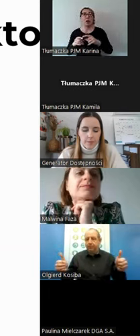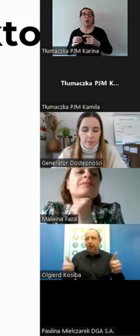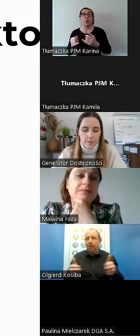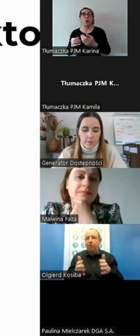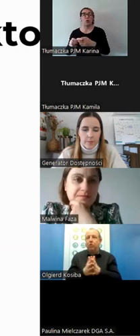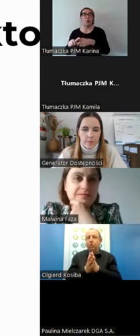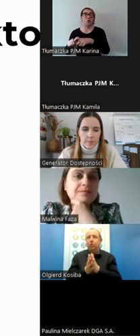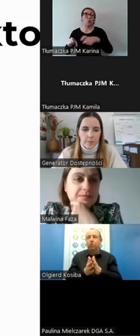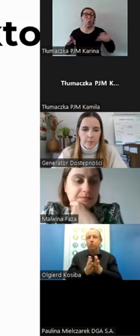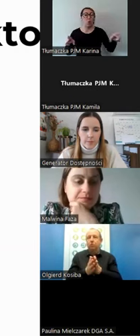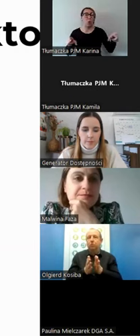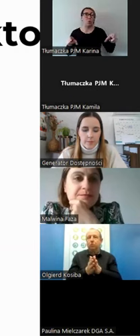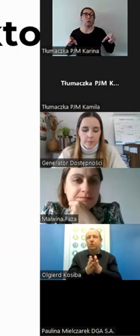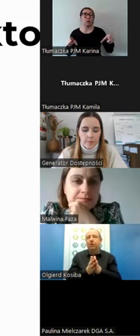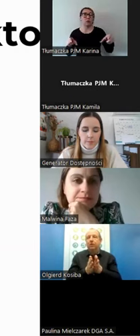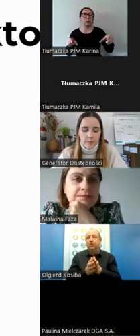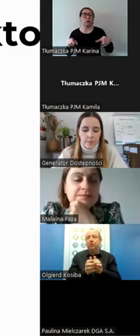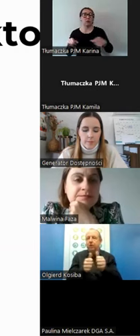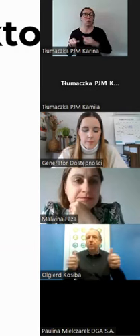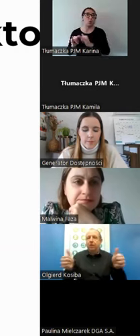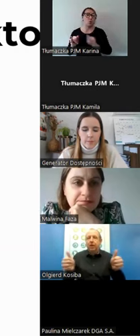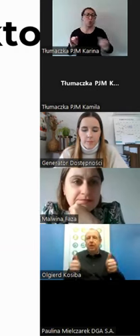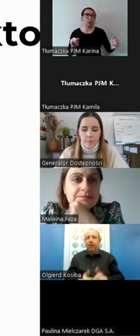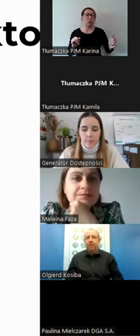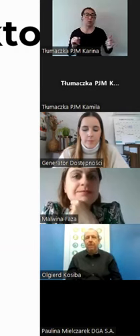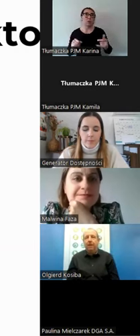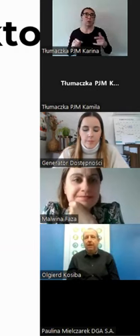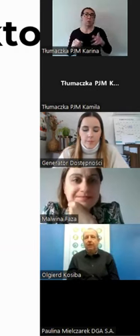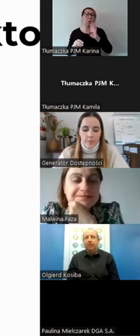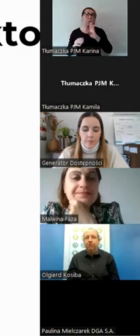albo proszę ustawić się w rzędzie.